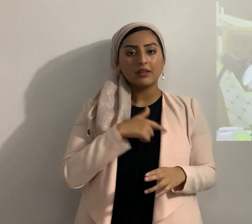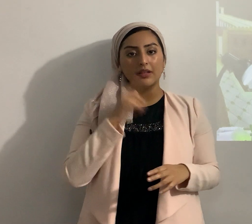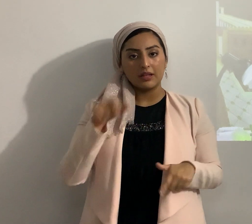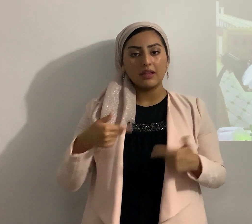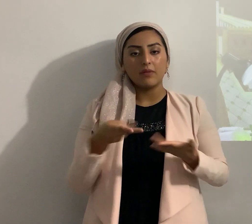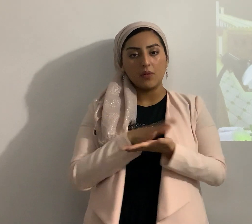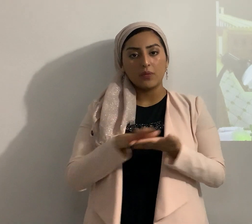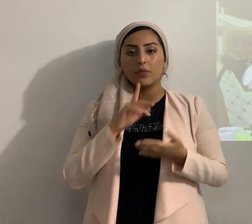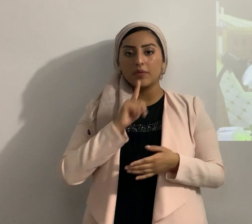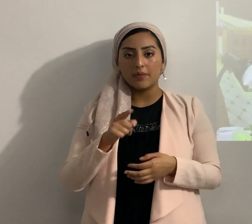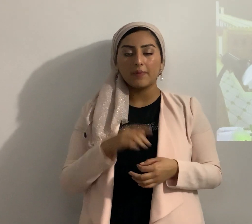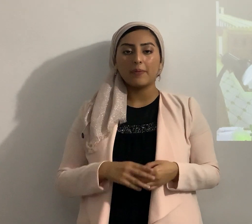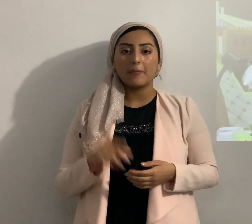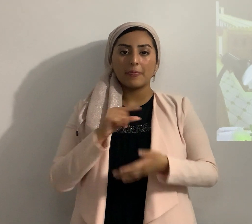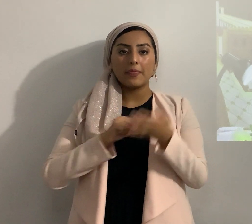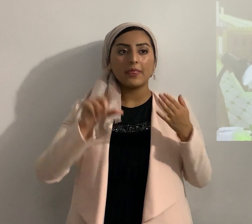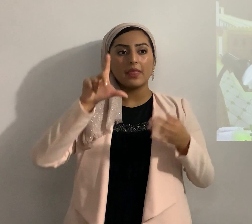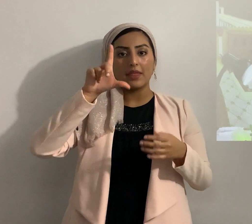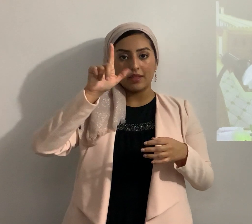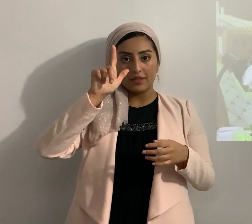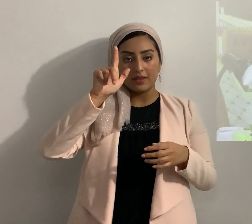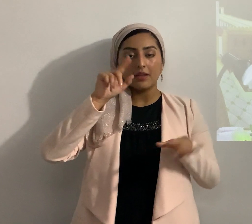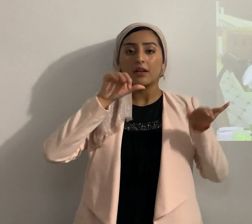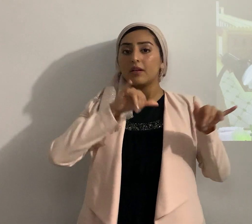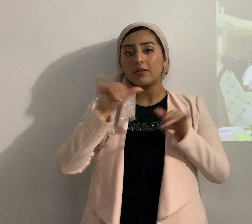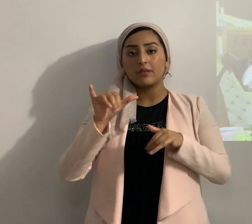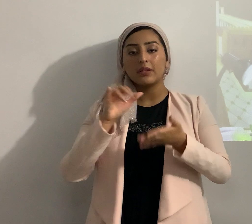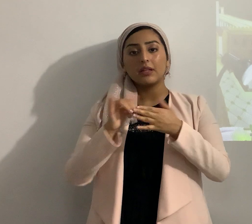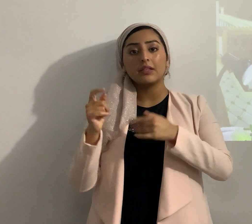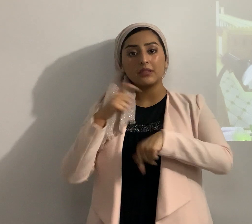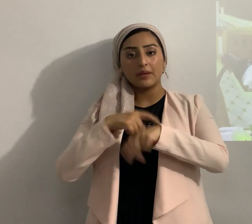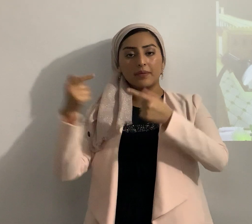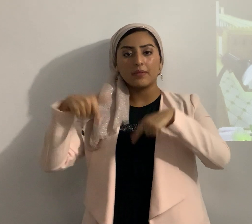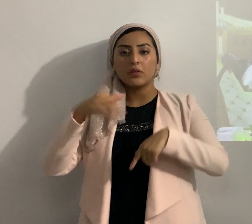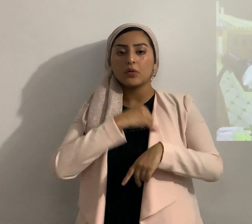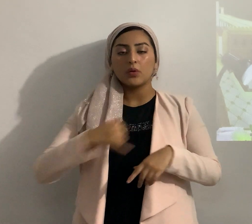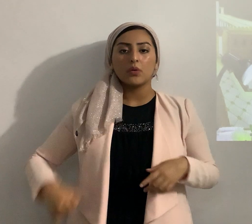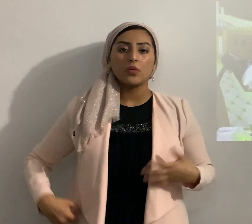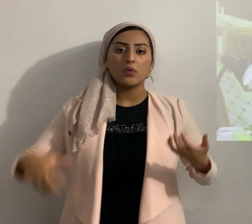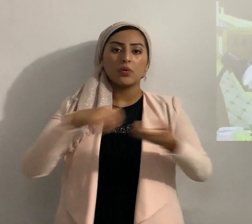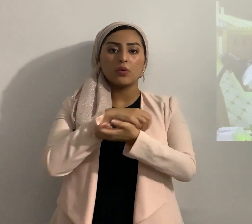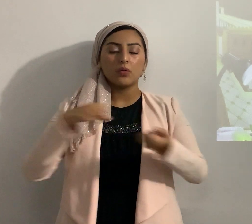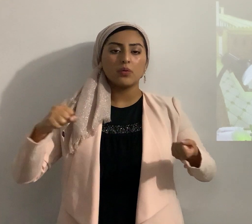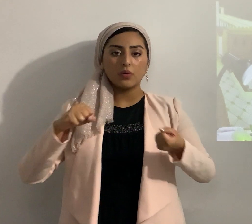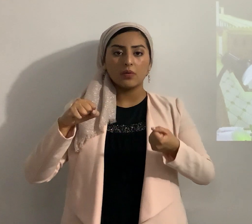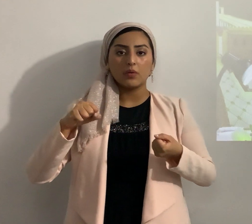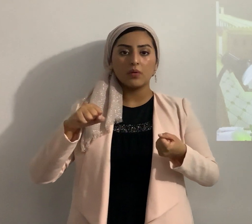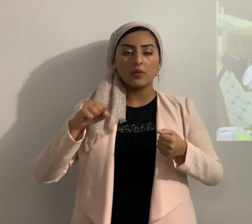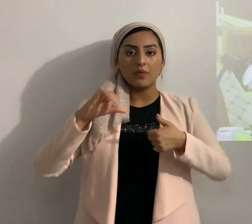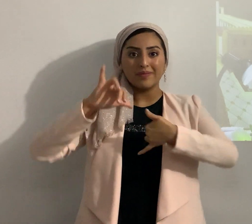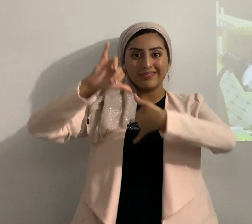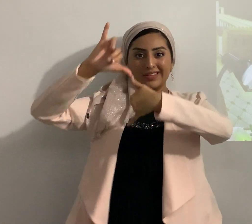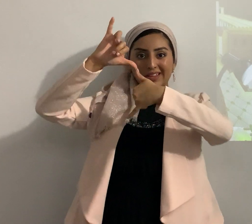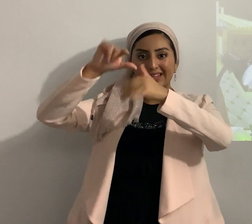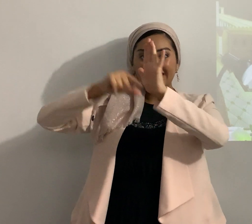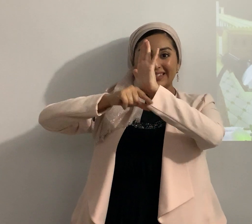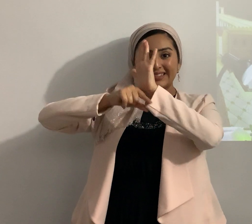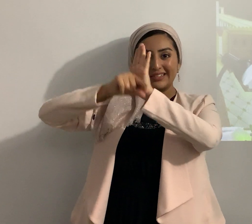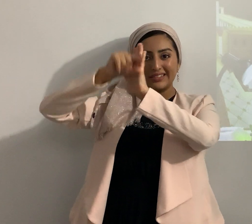verso 21 también en aquel tiempo vino Josué y destruyó a los Anaseos o sea los gigantes de los montes de